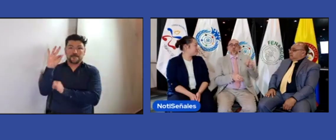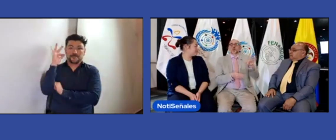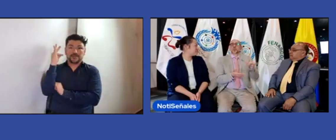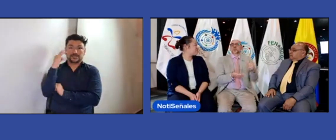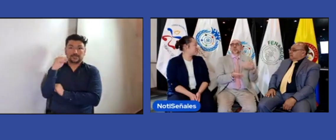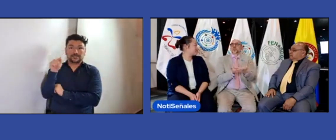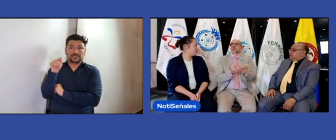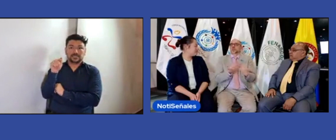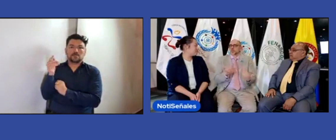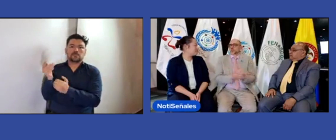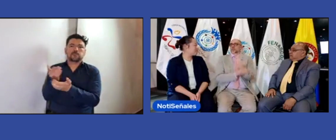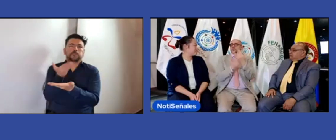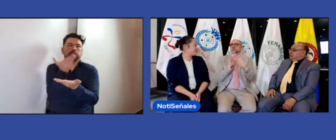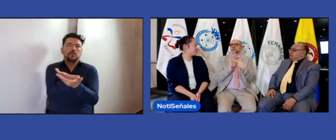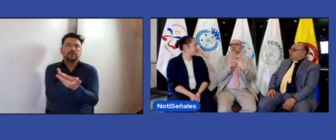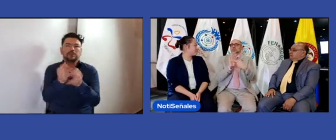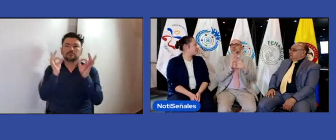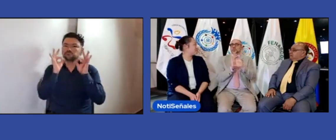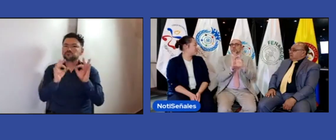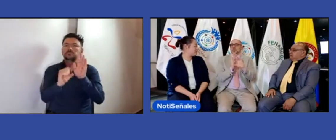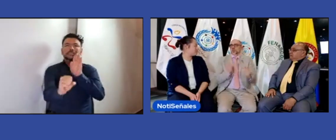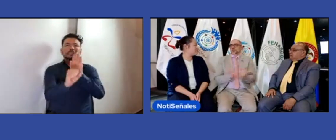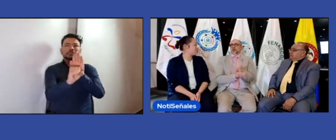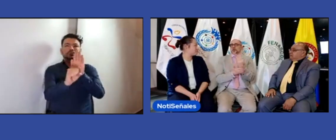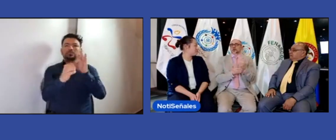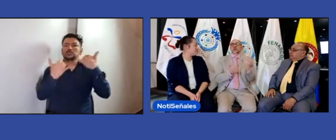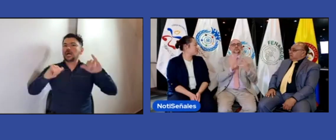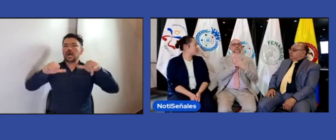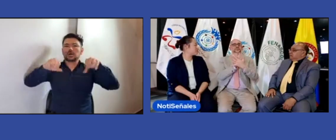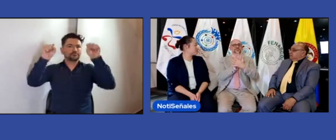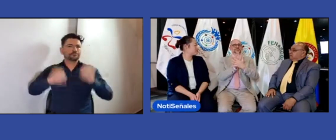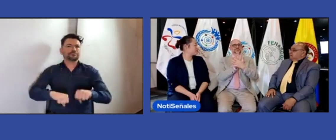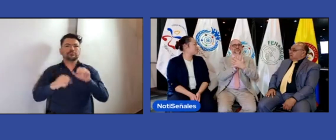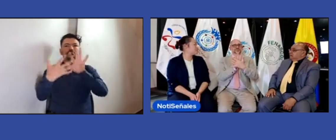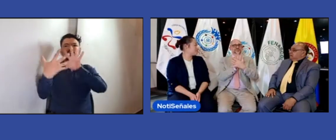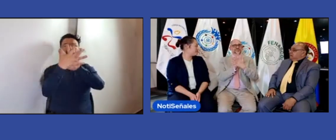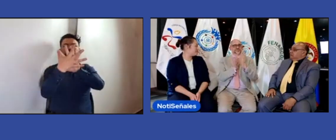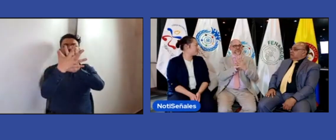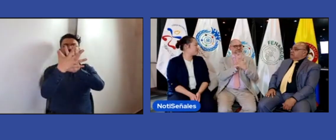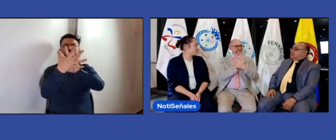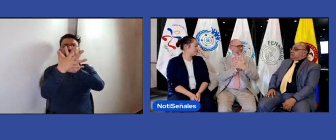París en 2019 recibimos una propuesta para un ícono nuevo que sería este